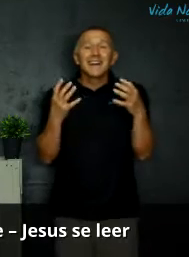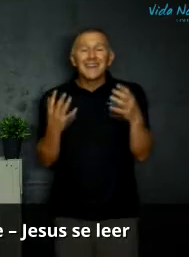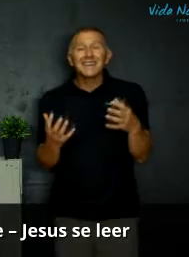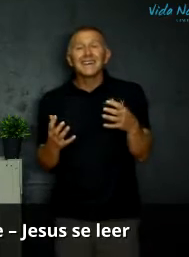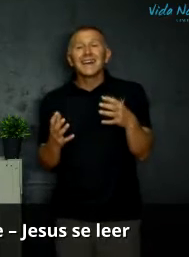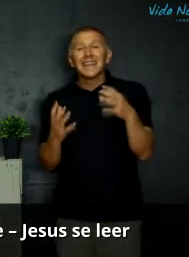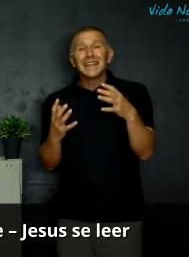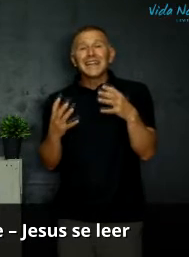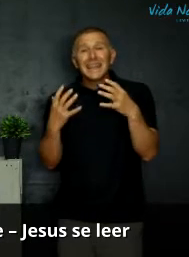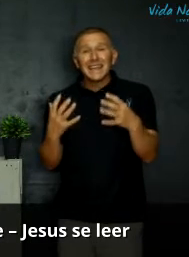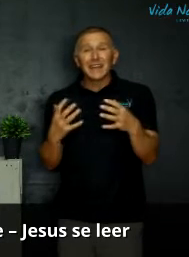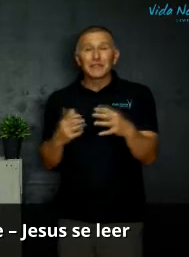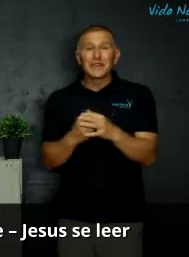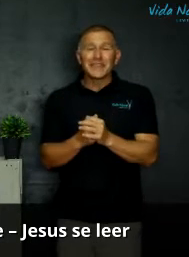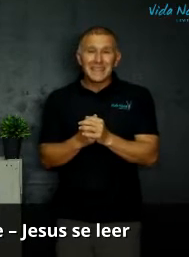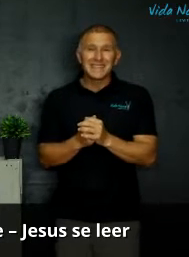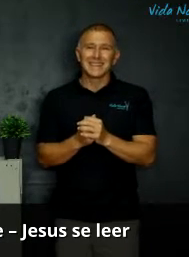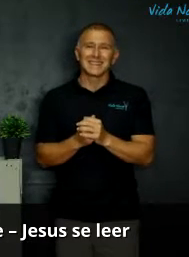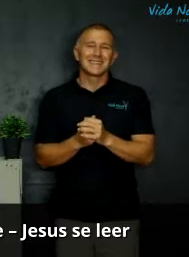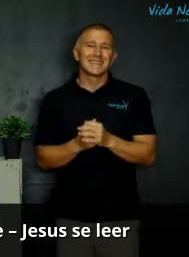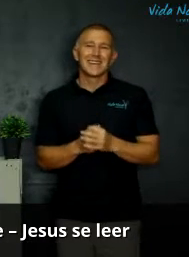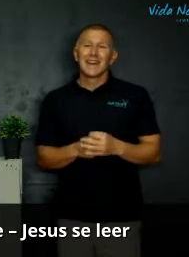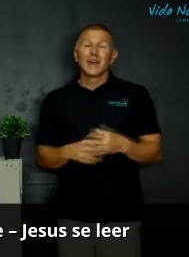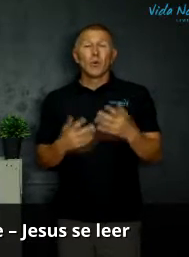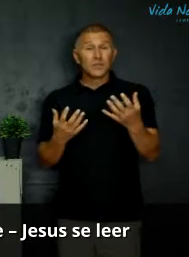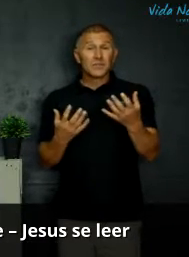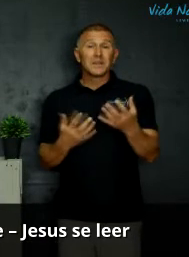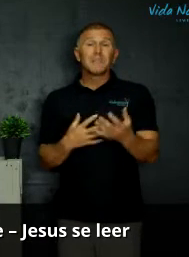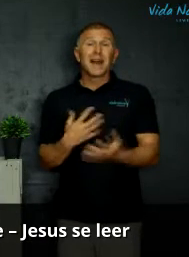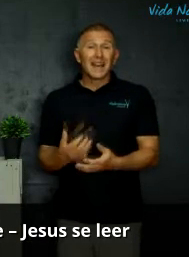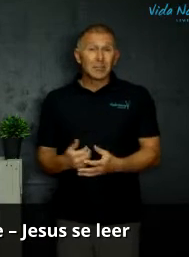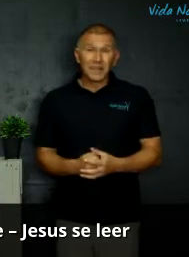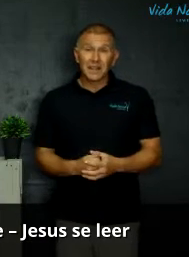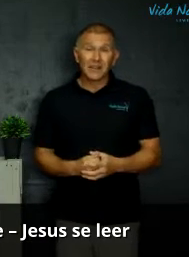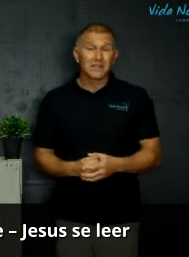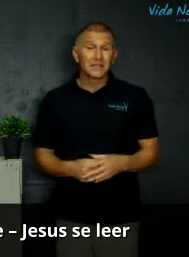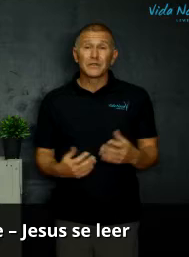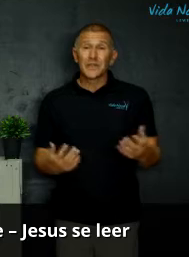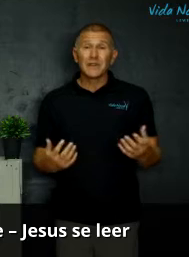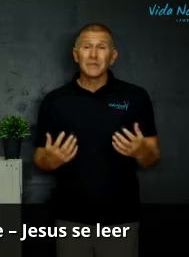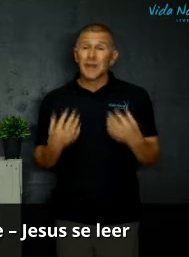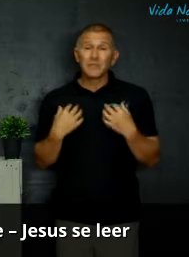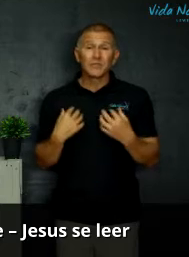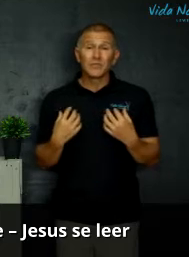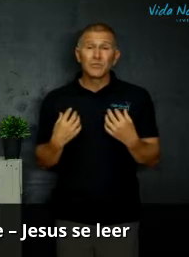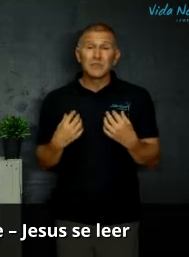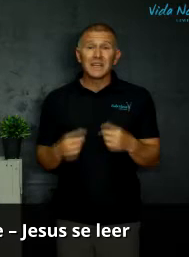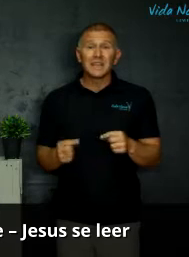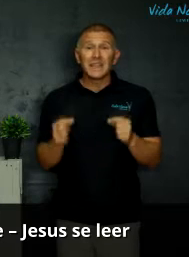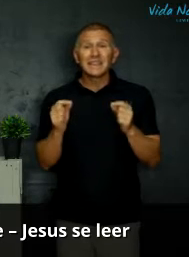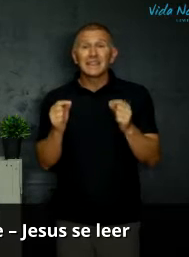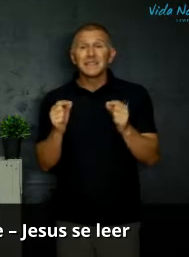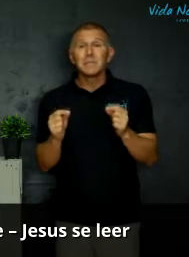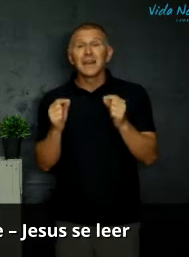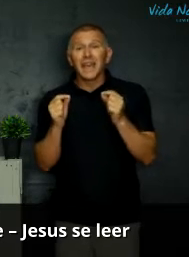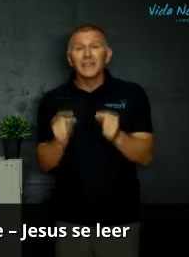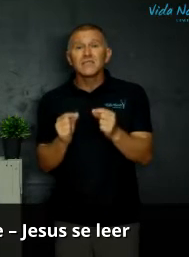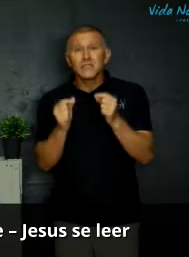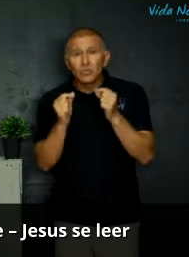kyk na hierdie leer van Jesus ons noem met die berg predikasie en vriende my persoonlijke opinie dit is die bekendste